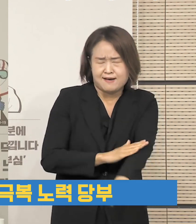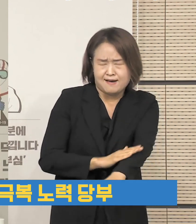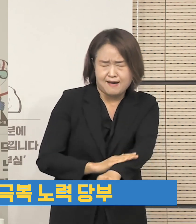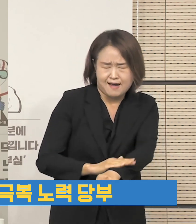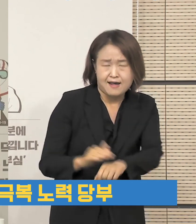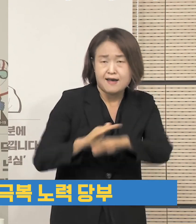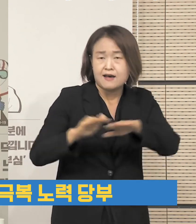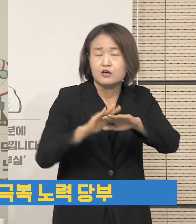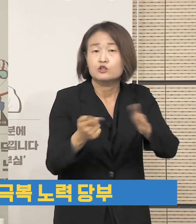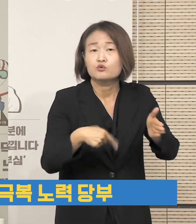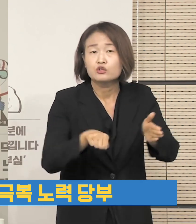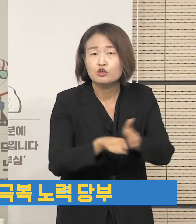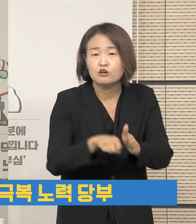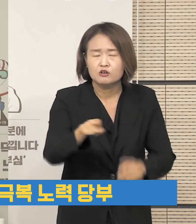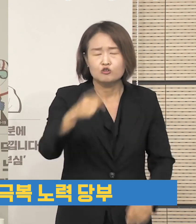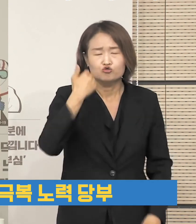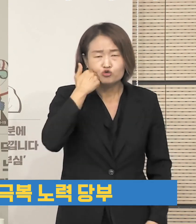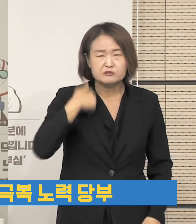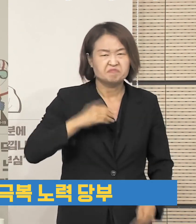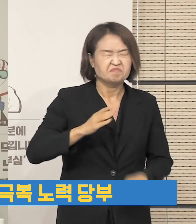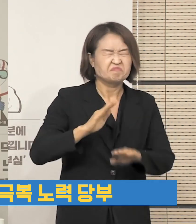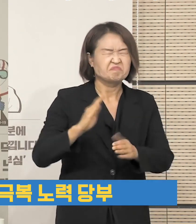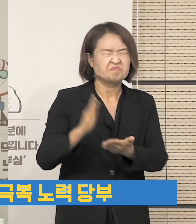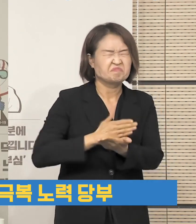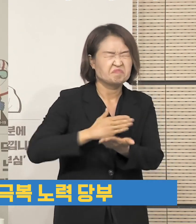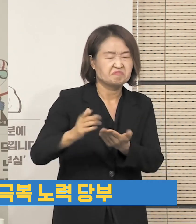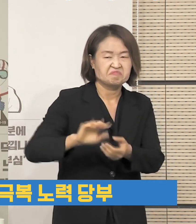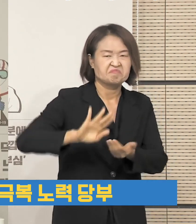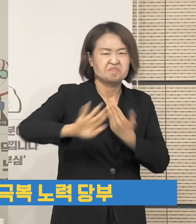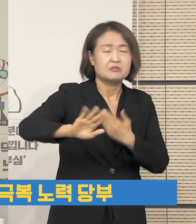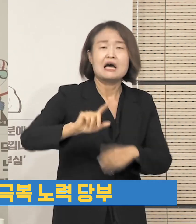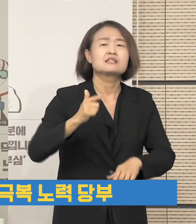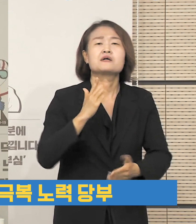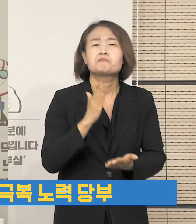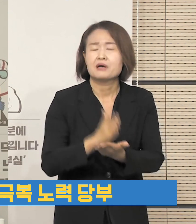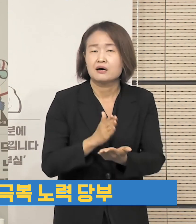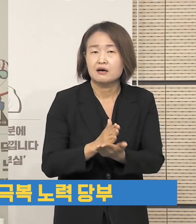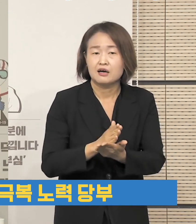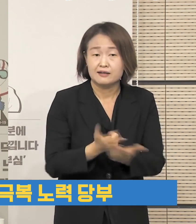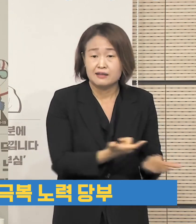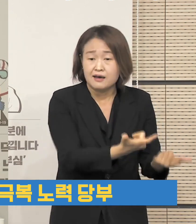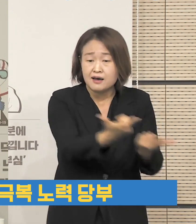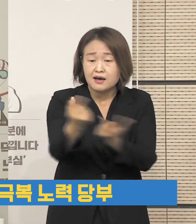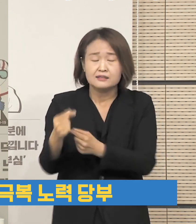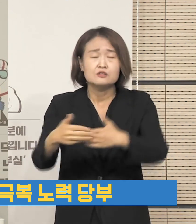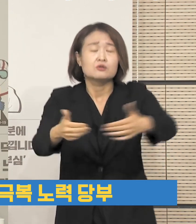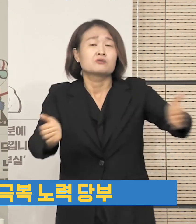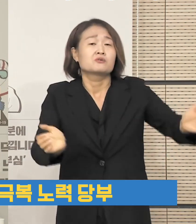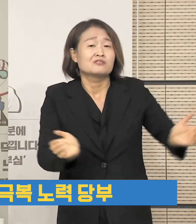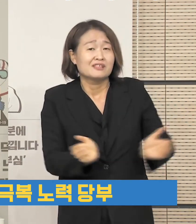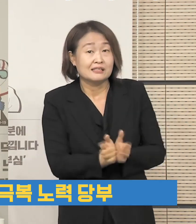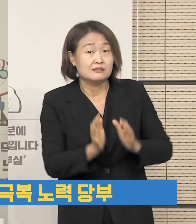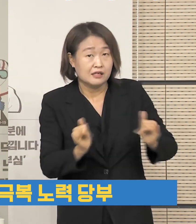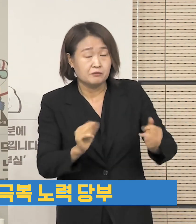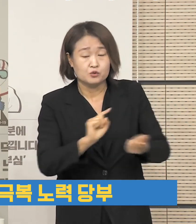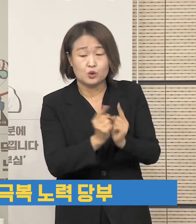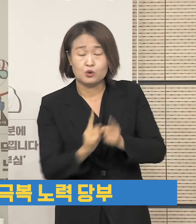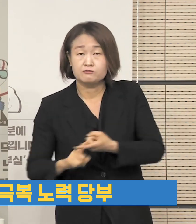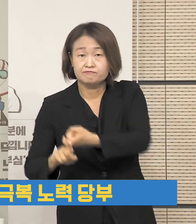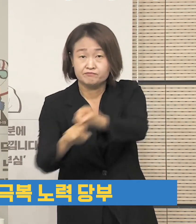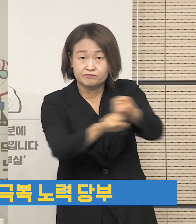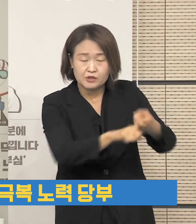서로를 구분하고 차별하는 것이 아니라 우리가 하나의 공동체라는 사실을 잊지 말고 연대와